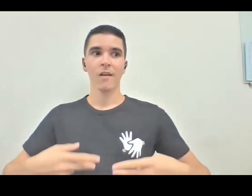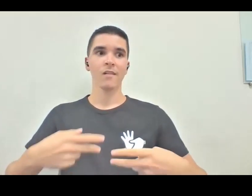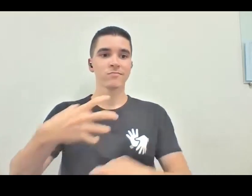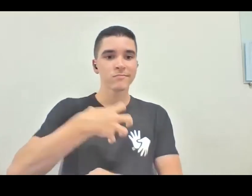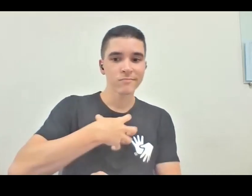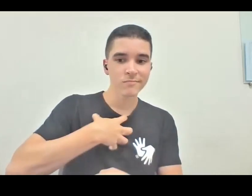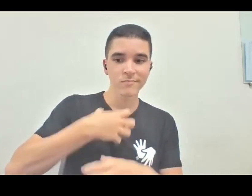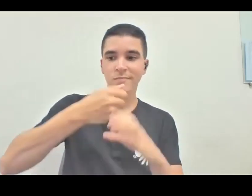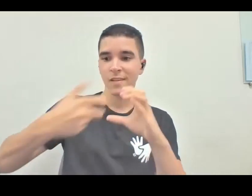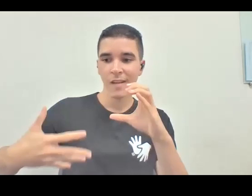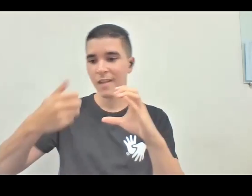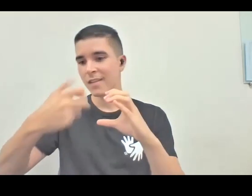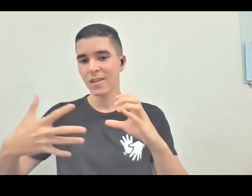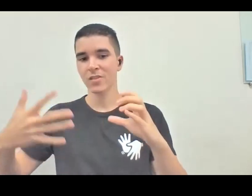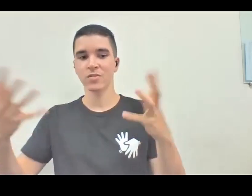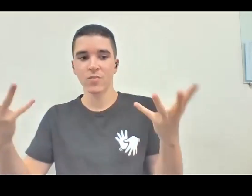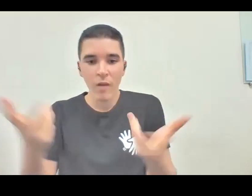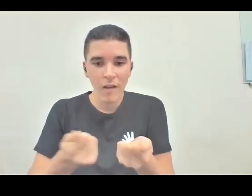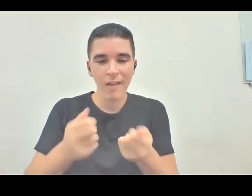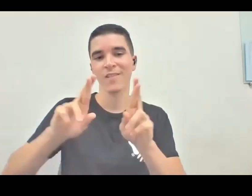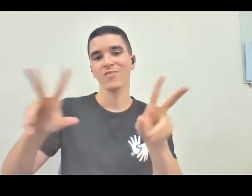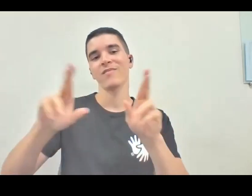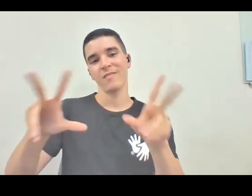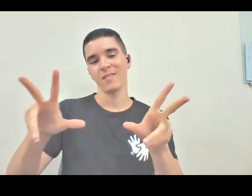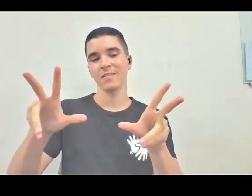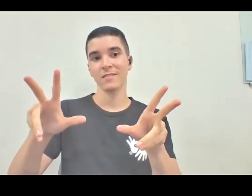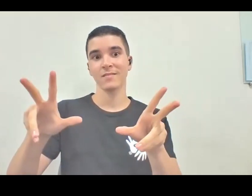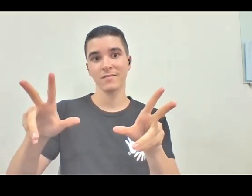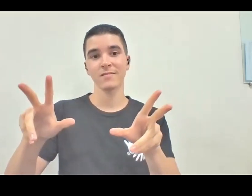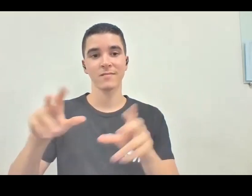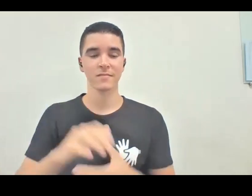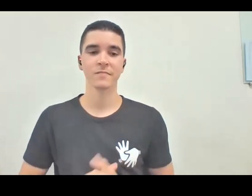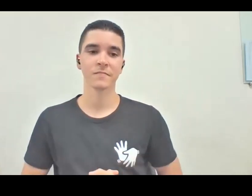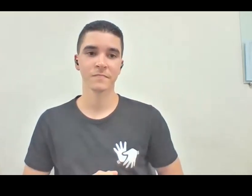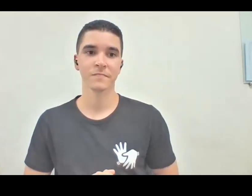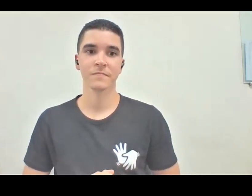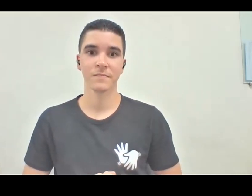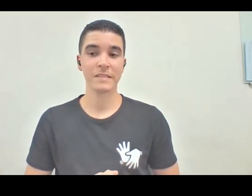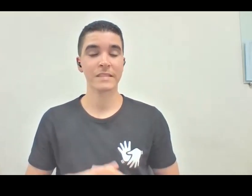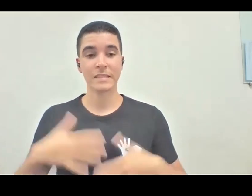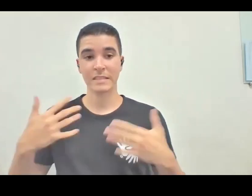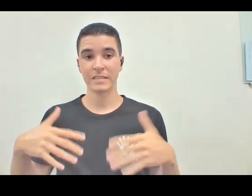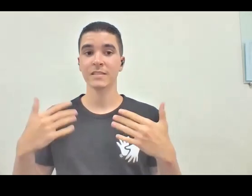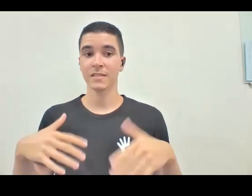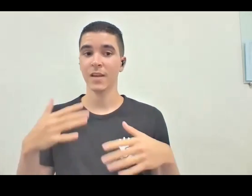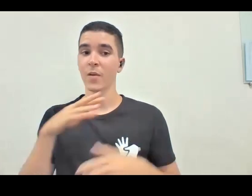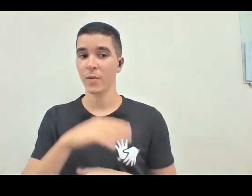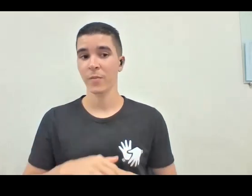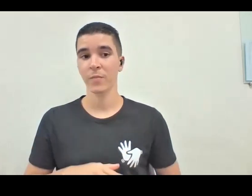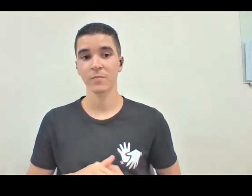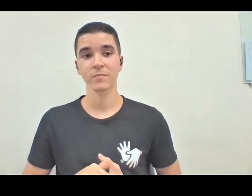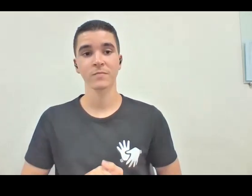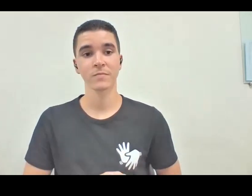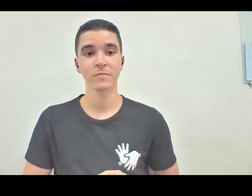formas, os jeitos, aí que a coisa, daí que o bicho pega, como dizem, né, e eu acho que é exatamente